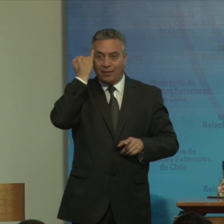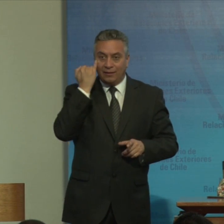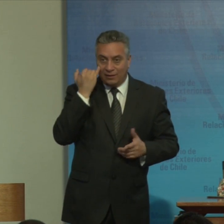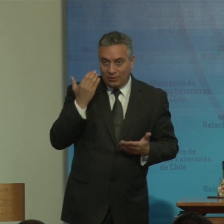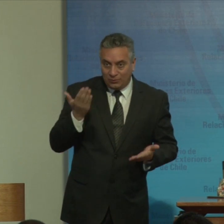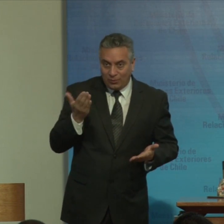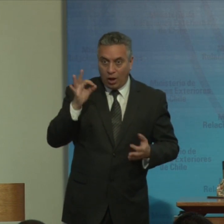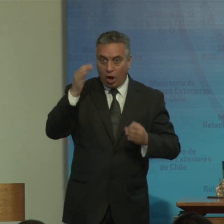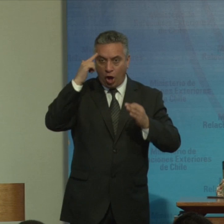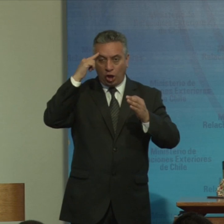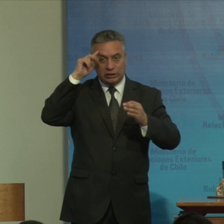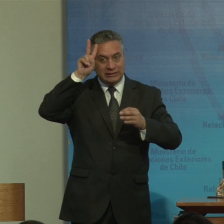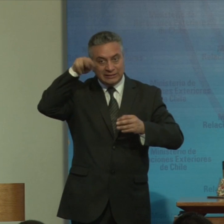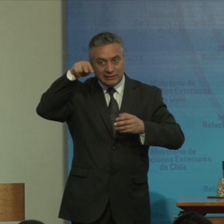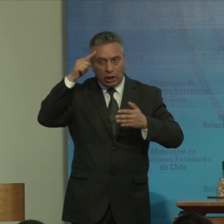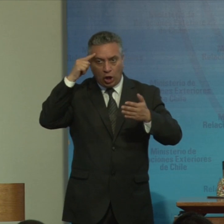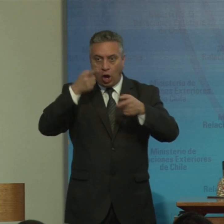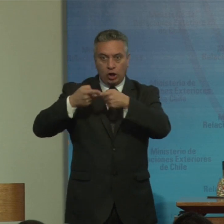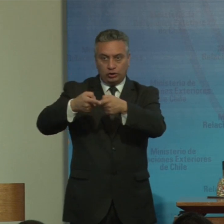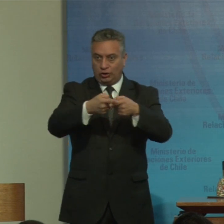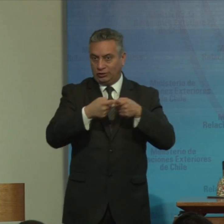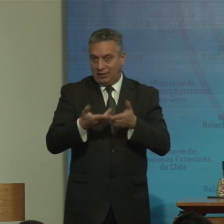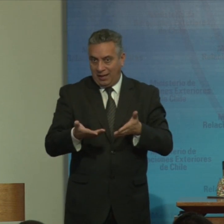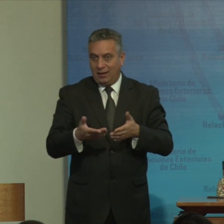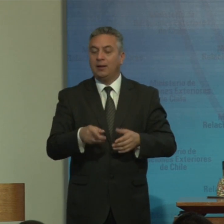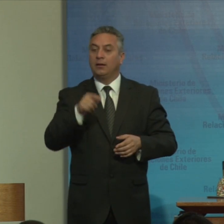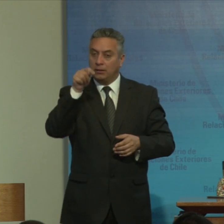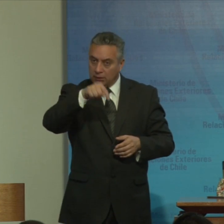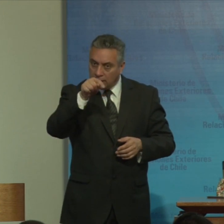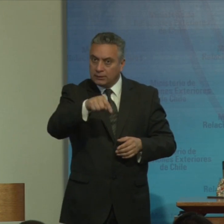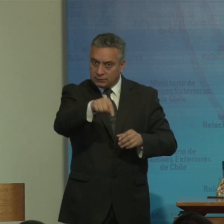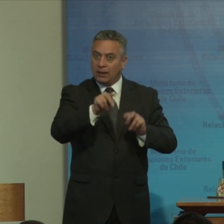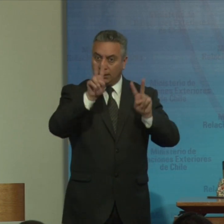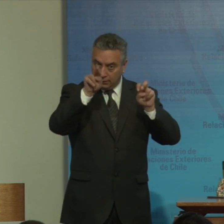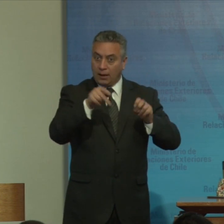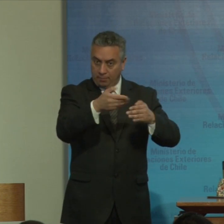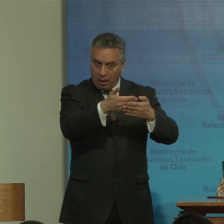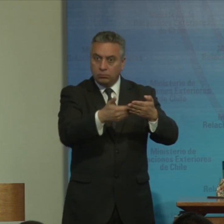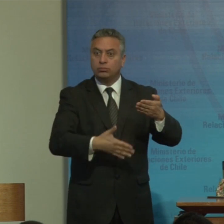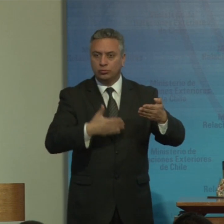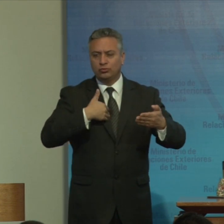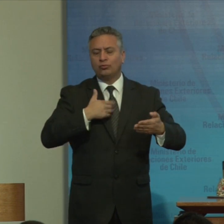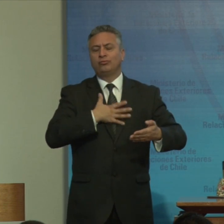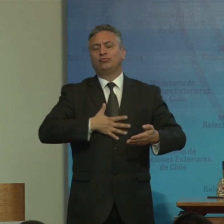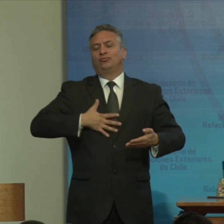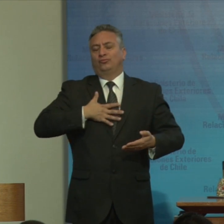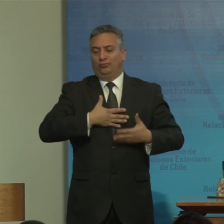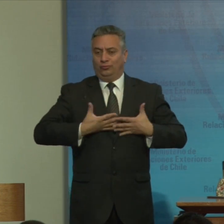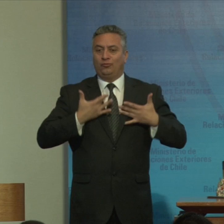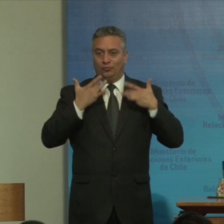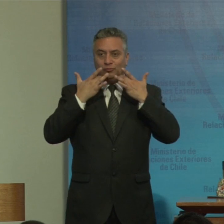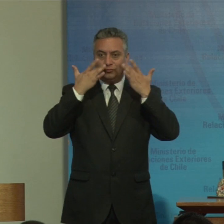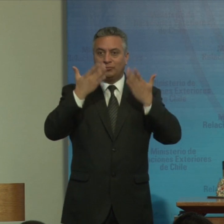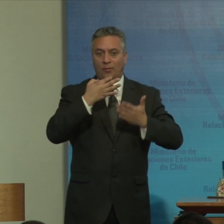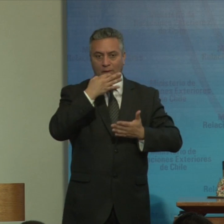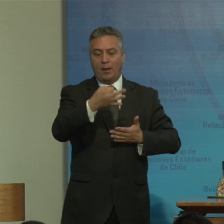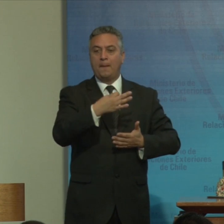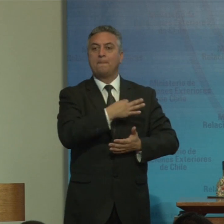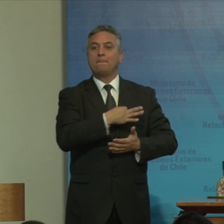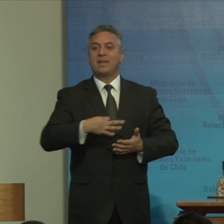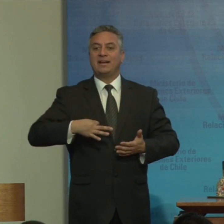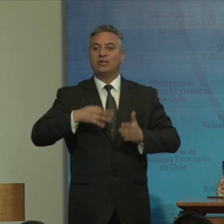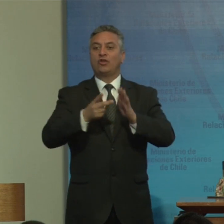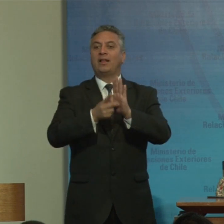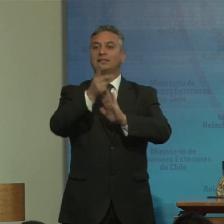sobre su propia vida y también en este contexto nos dio mucho gusto escuchar las palabras del ministro de desarrollo